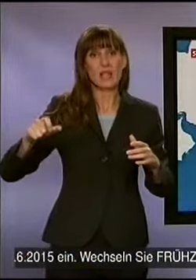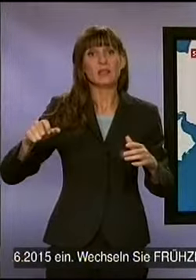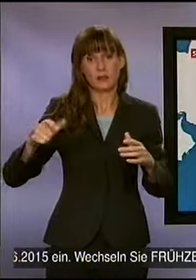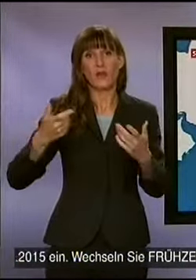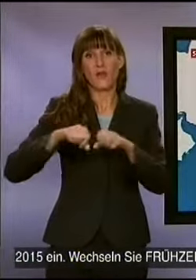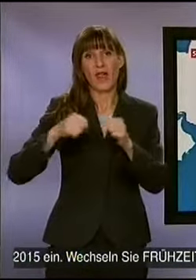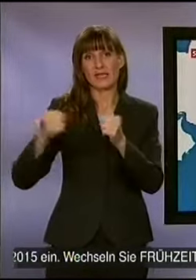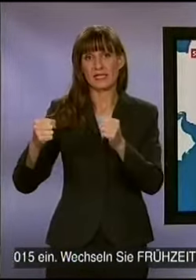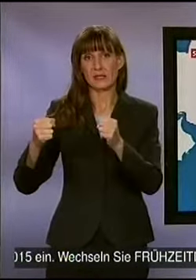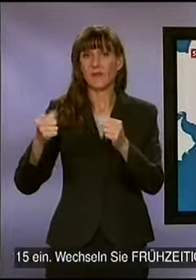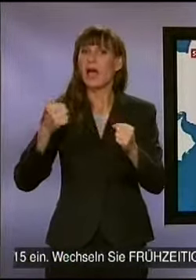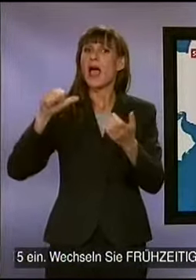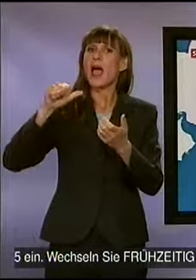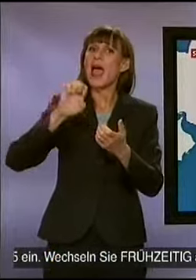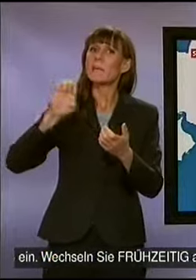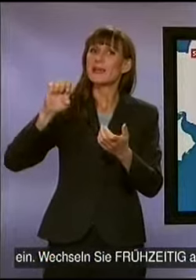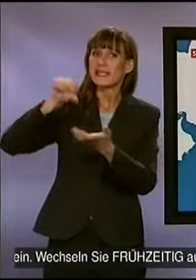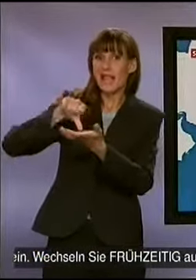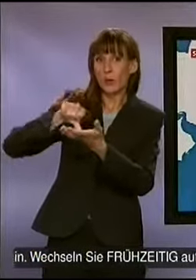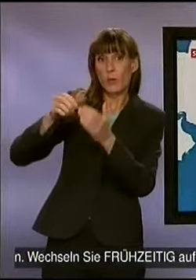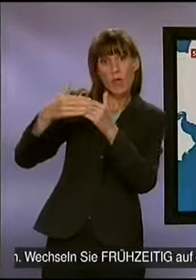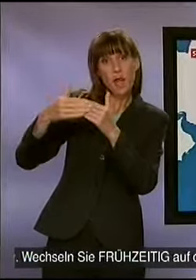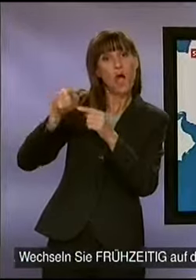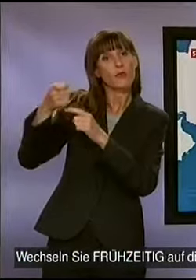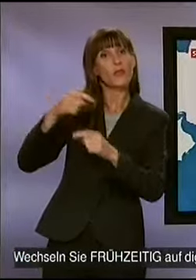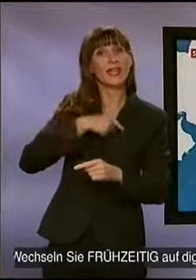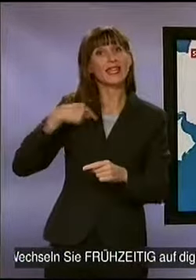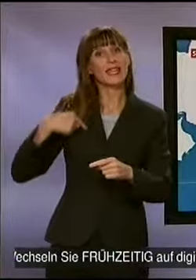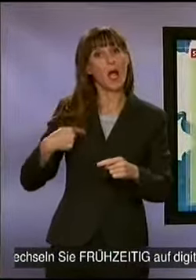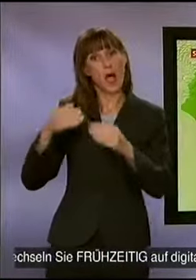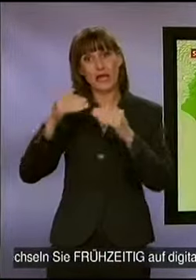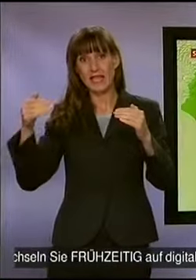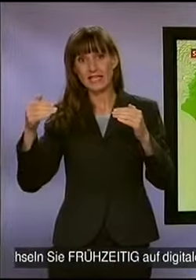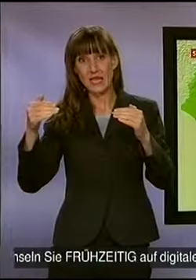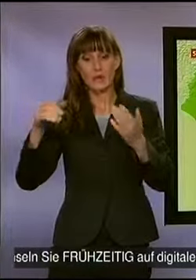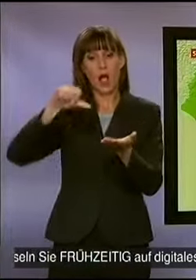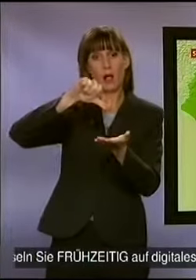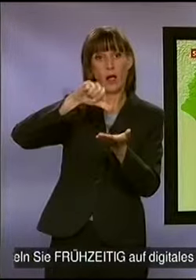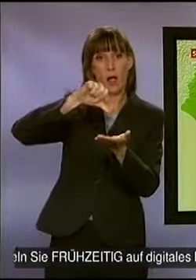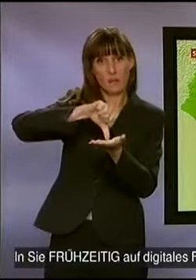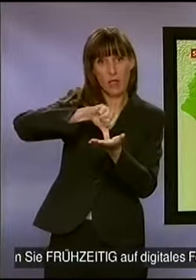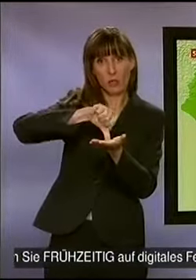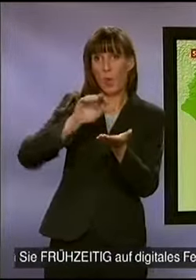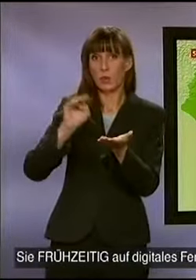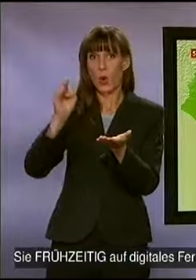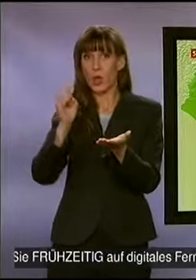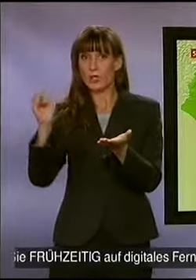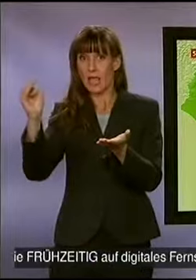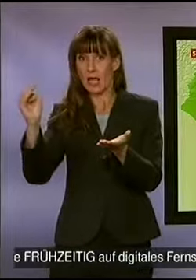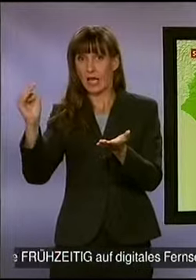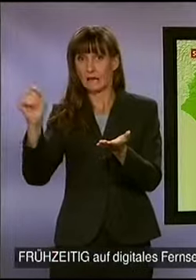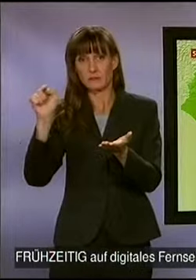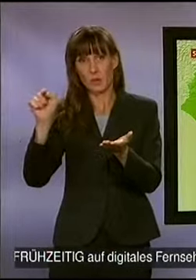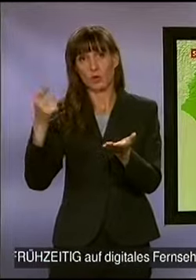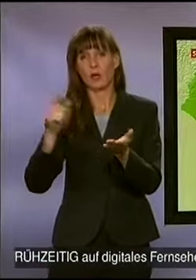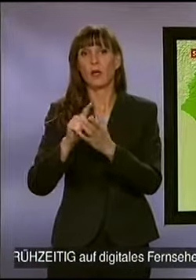Das Epizentrum lag diesmal in der Nähe der chinesischen Grenze, nordöstlich von Kathmandu. Das Beben hatte eine Stärke von